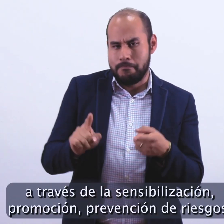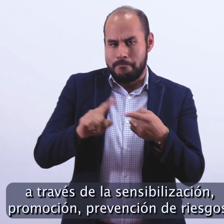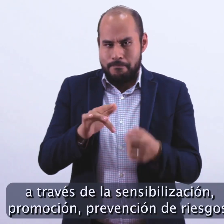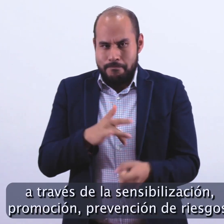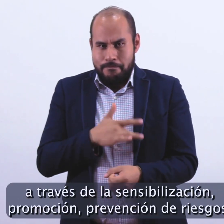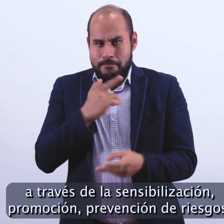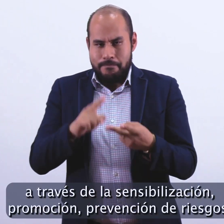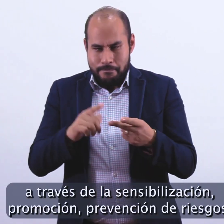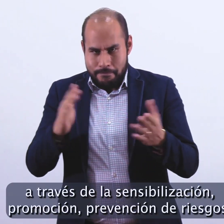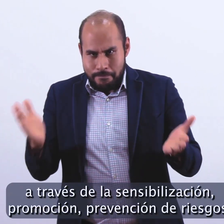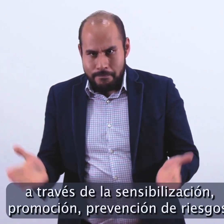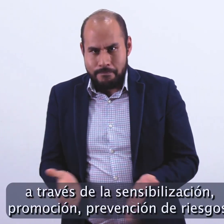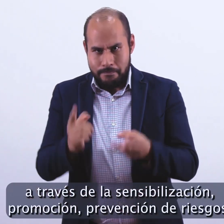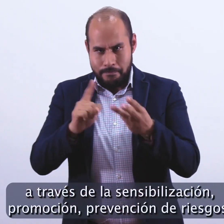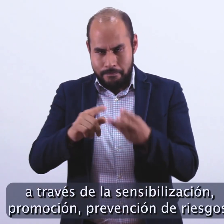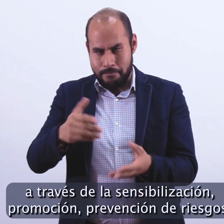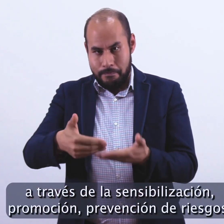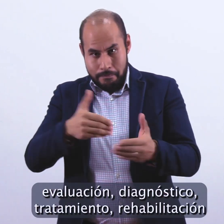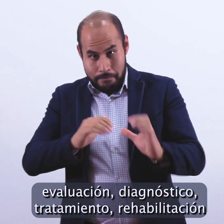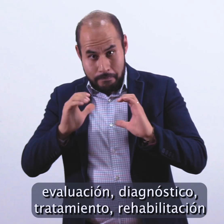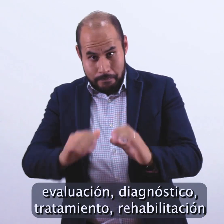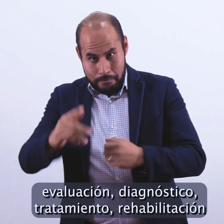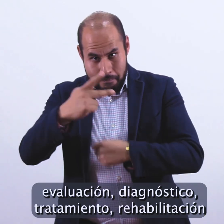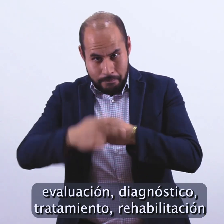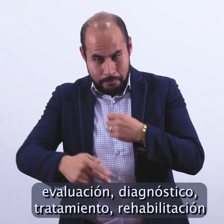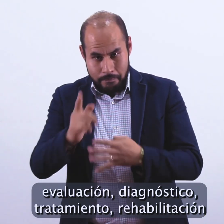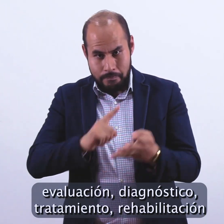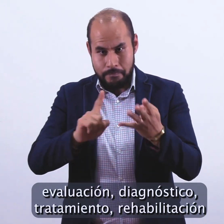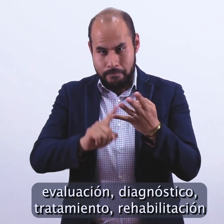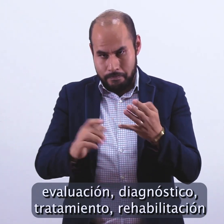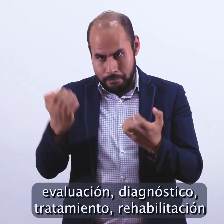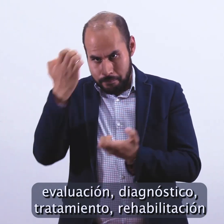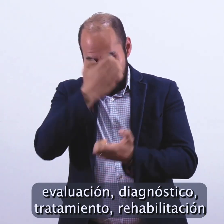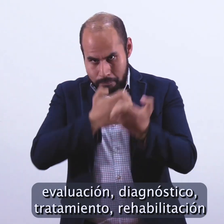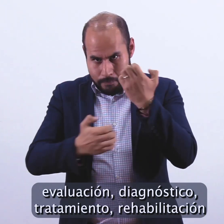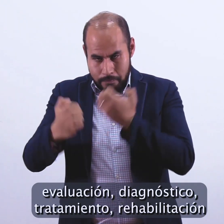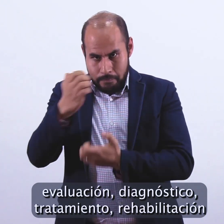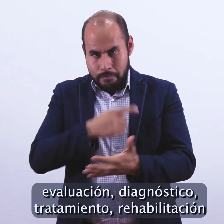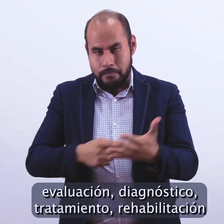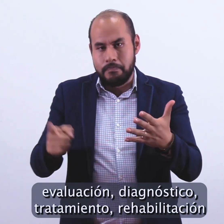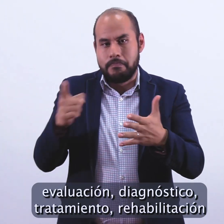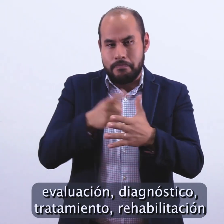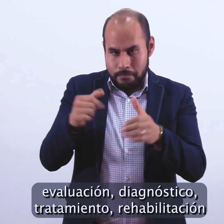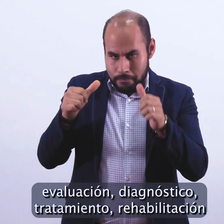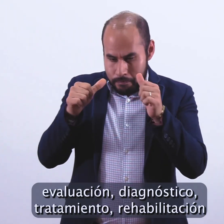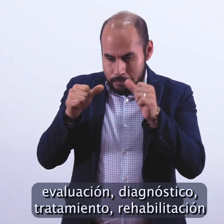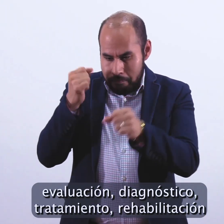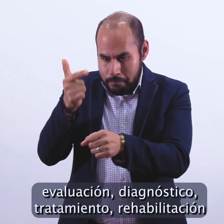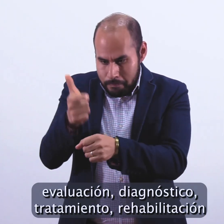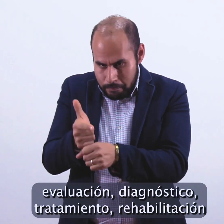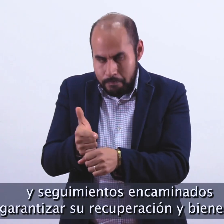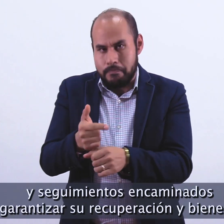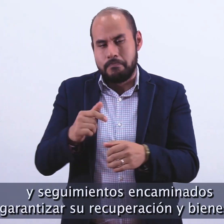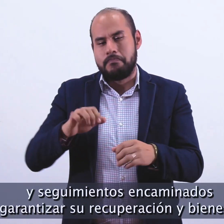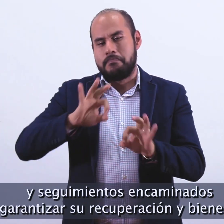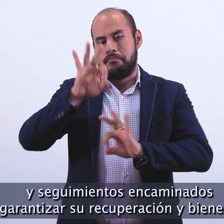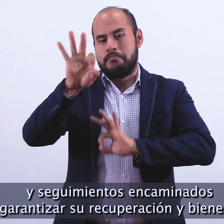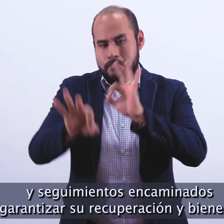promoción, prevención de riesgos, evaluación, diagnóstico, tratamiento, rehabilitación y seguimientos